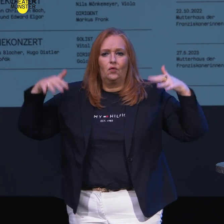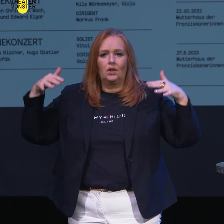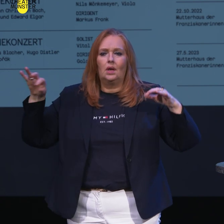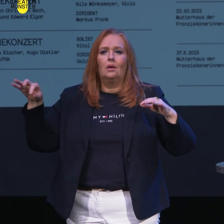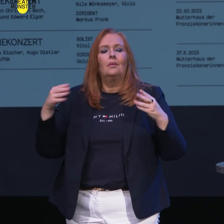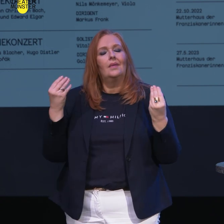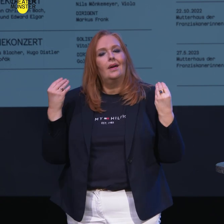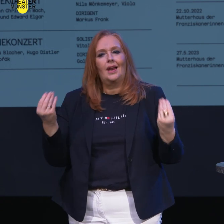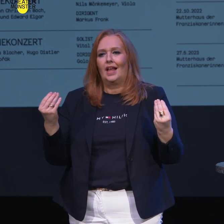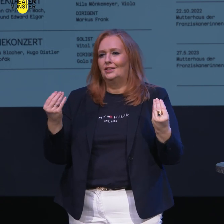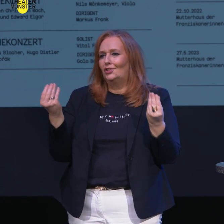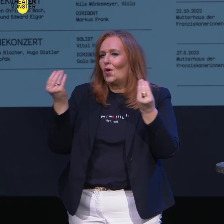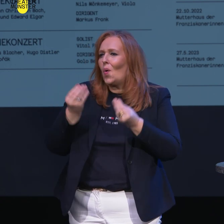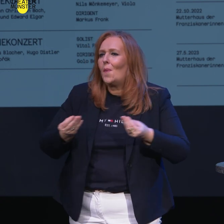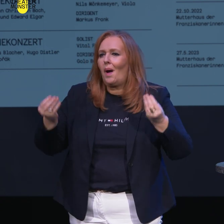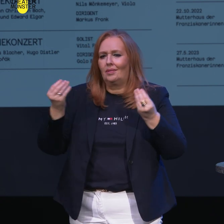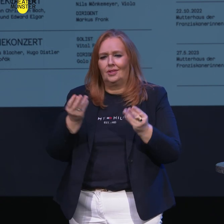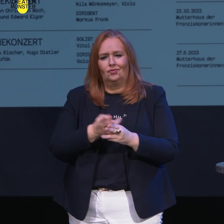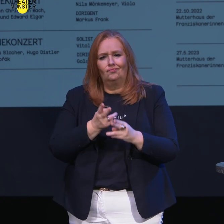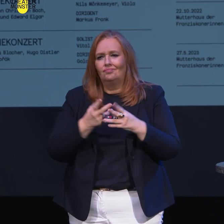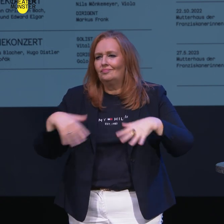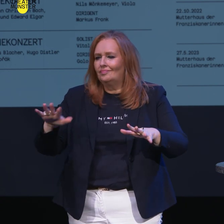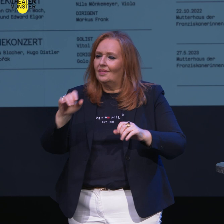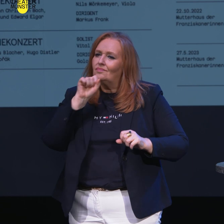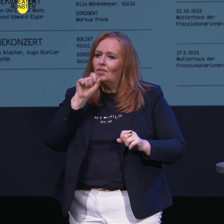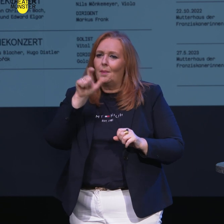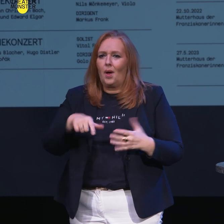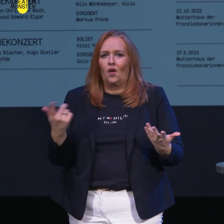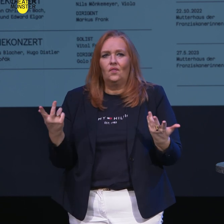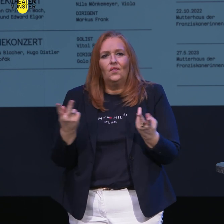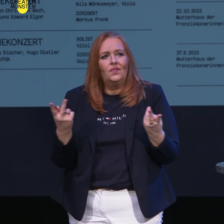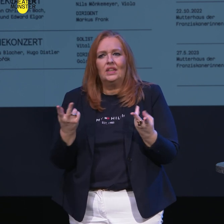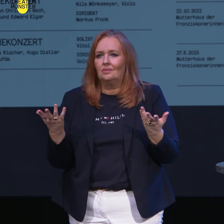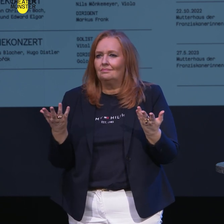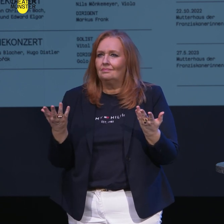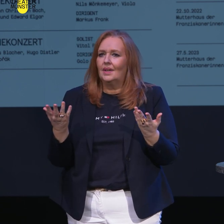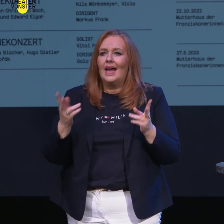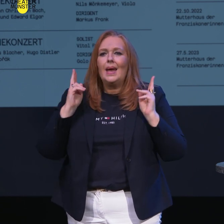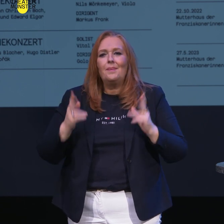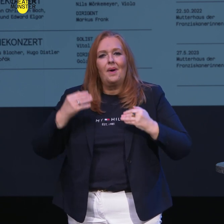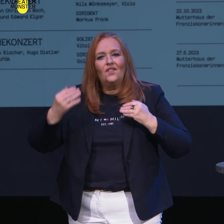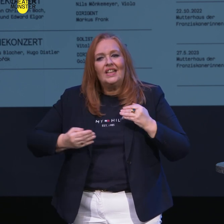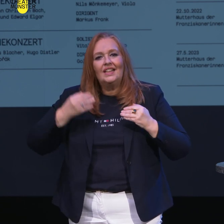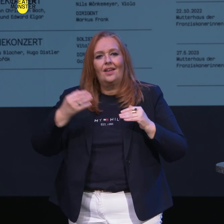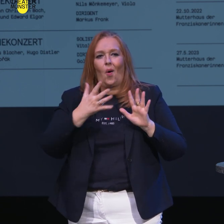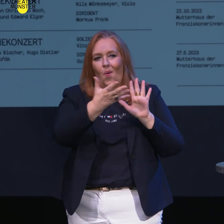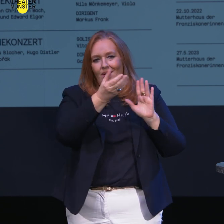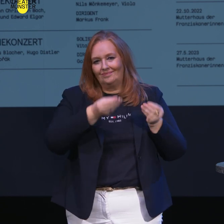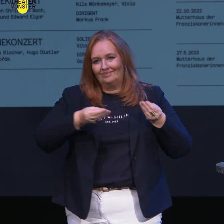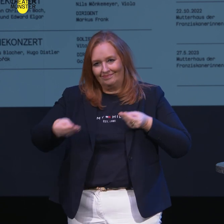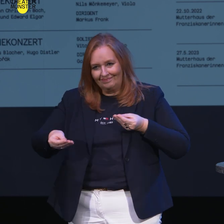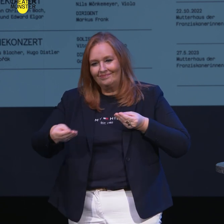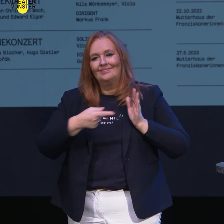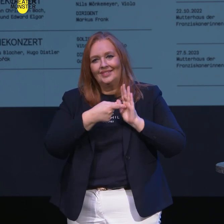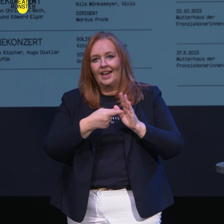klassisch romantisches Kernrepertoire zu pflegen, es quasi immer wieder aus der Vitrine zu holen, neu